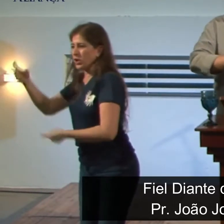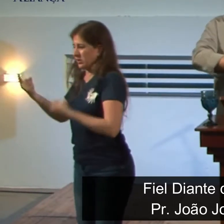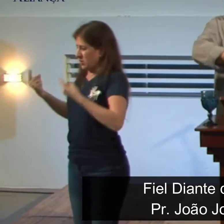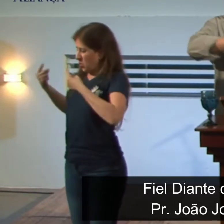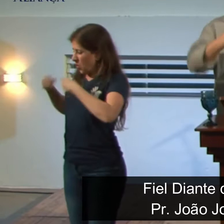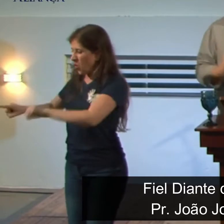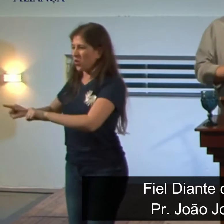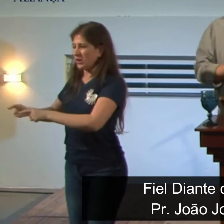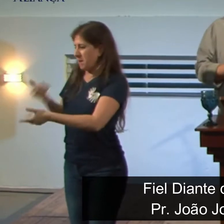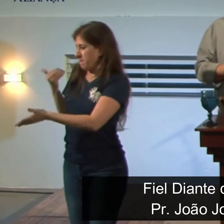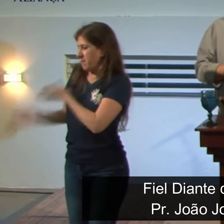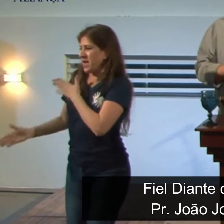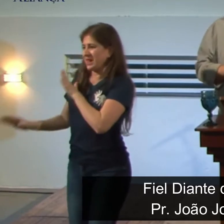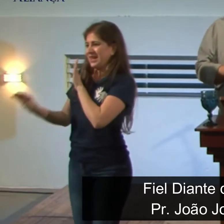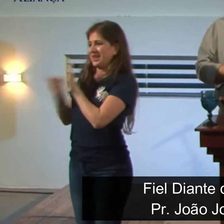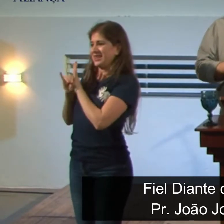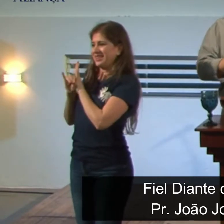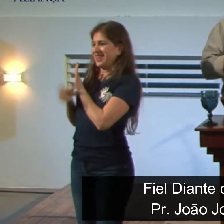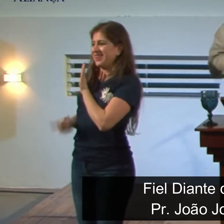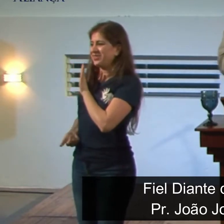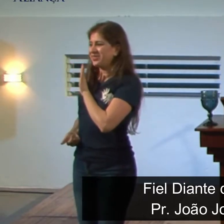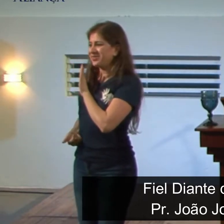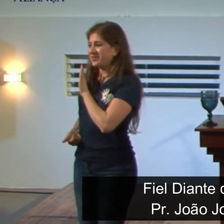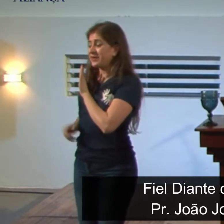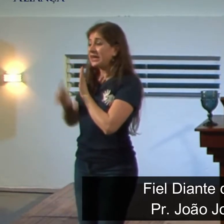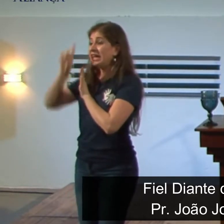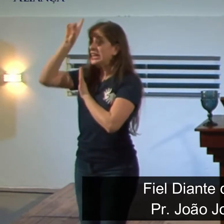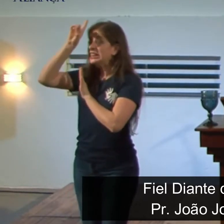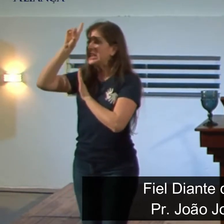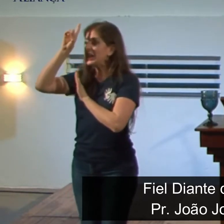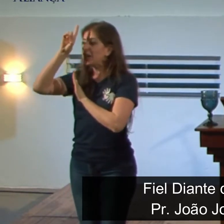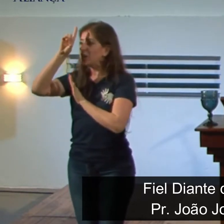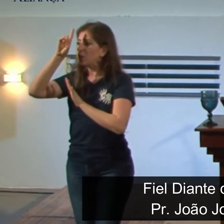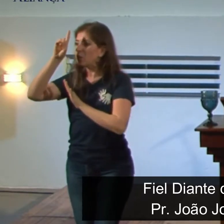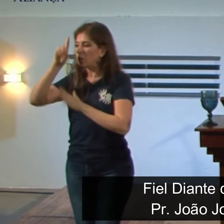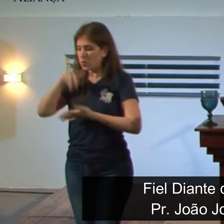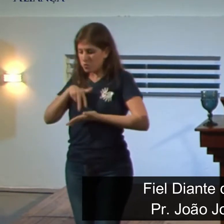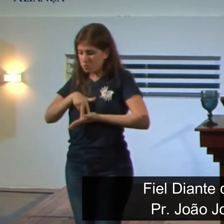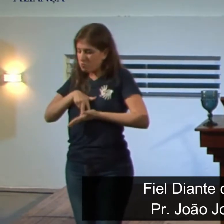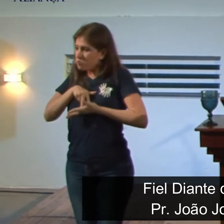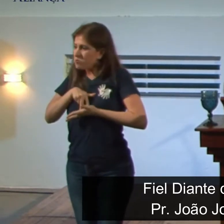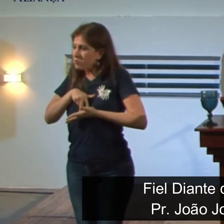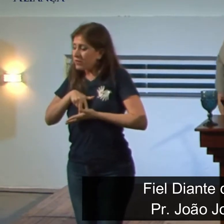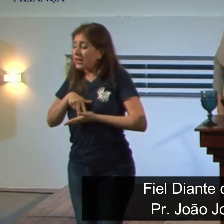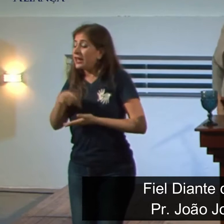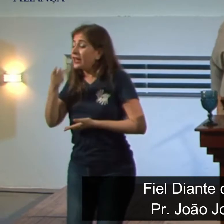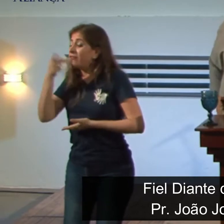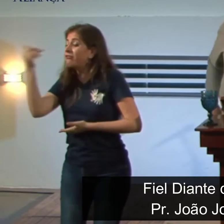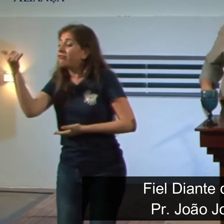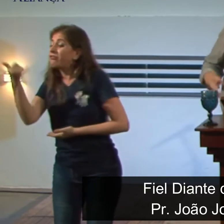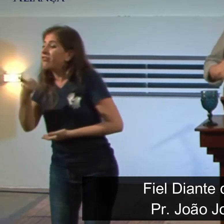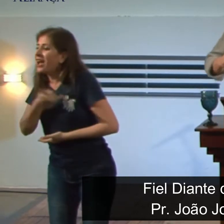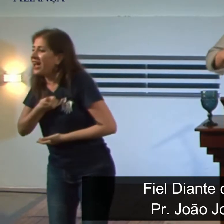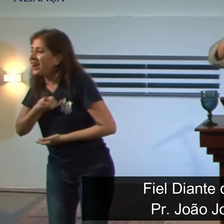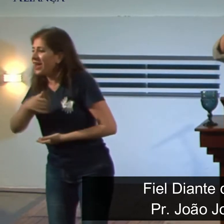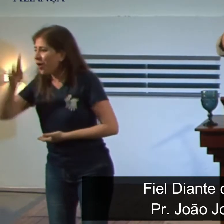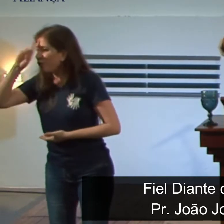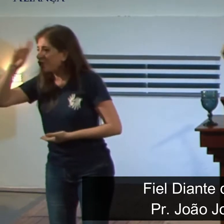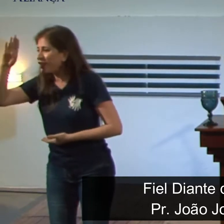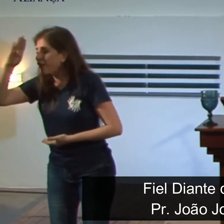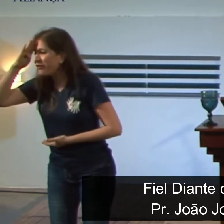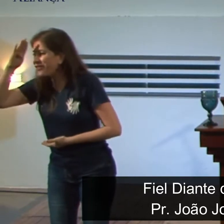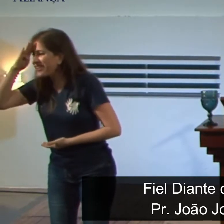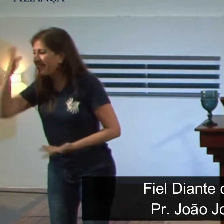contra aquele processo de perda de identidade, o senhor move o coração daquele chefe dos oficiais e ele se torna